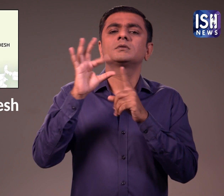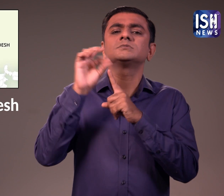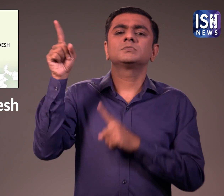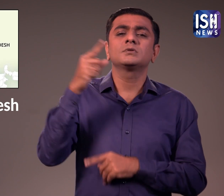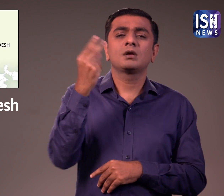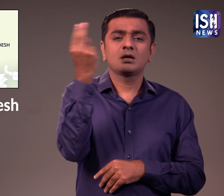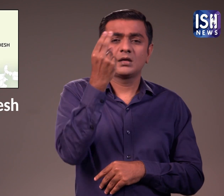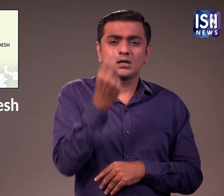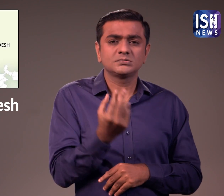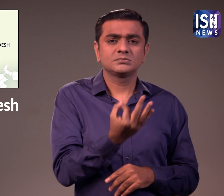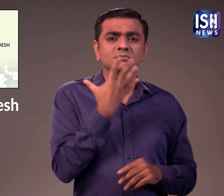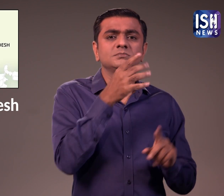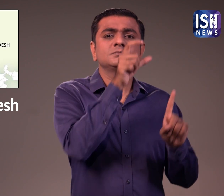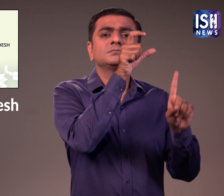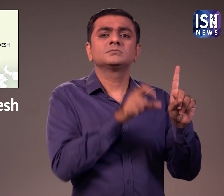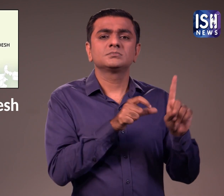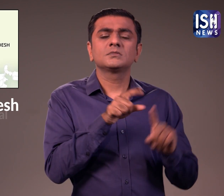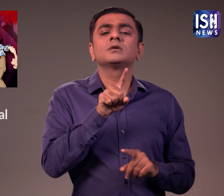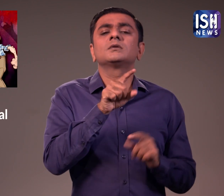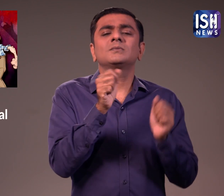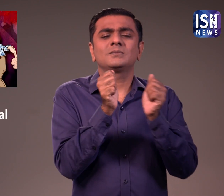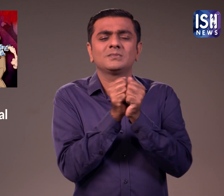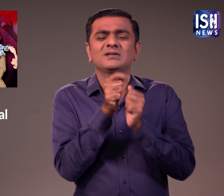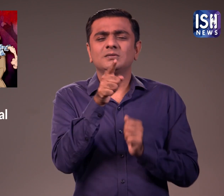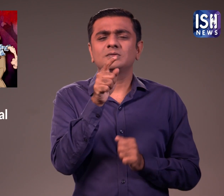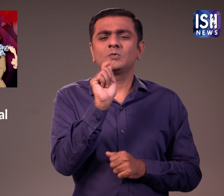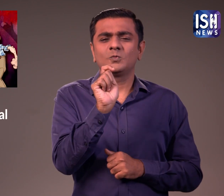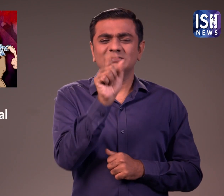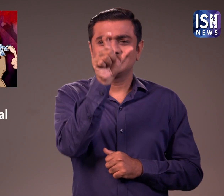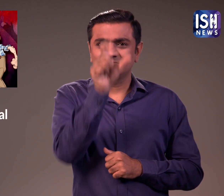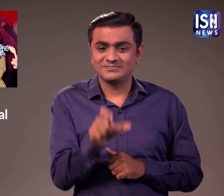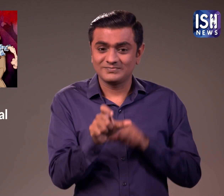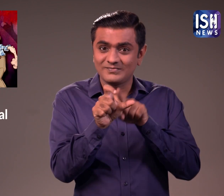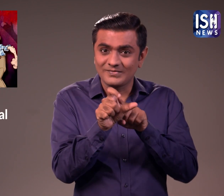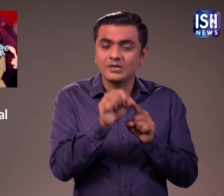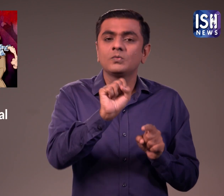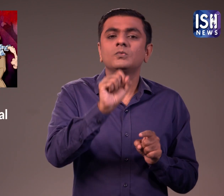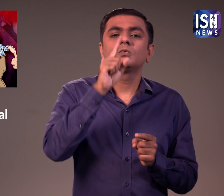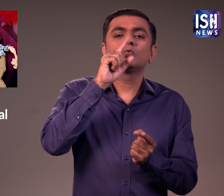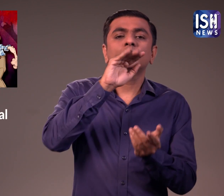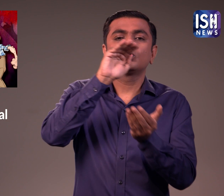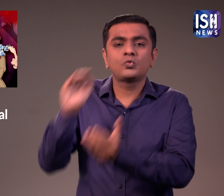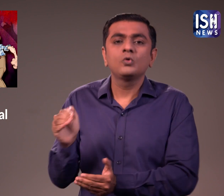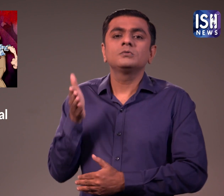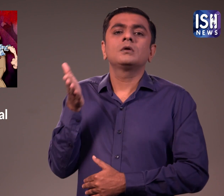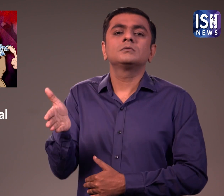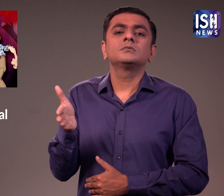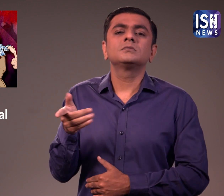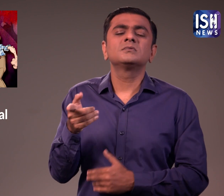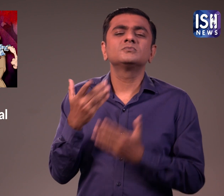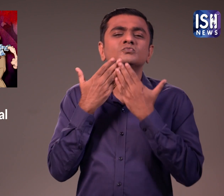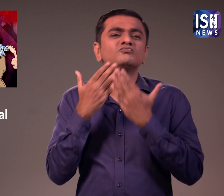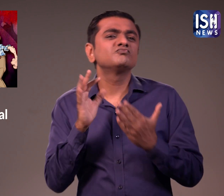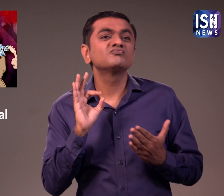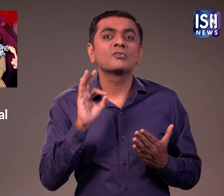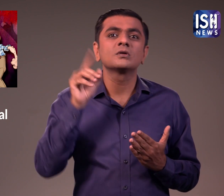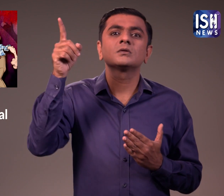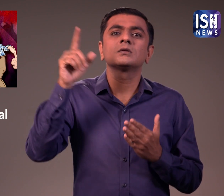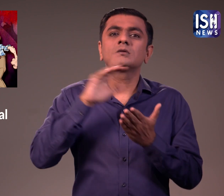आर्टेस्ट है जिसका हिमाचल प्रदेश में एक कार्या ले था उसके एक कर्मचारी ने अपनी नाबालिक बेटी को हिमाचल प्रदेश